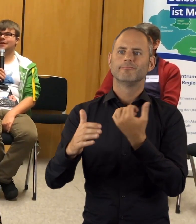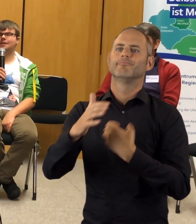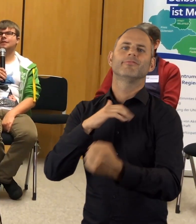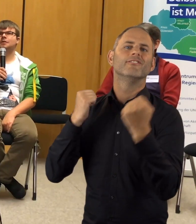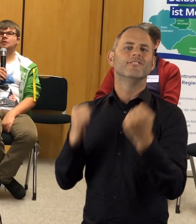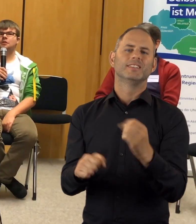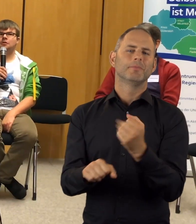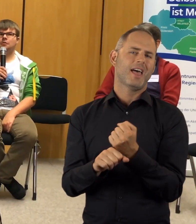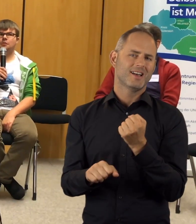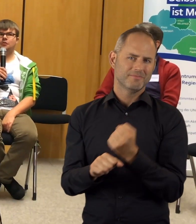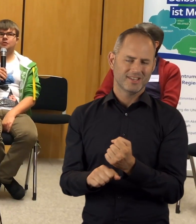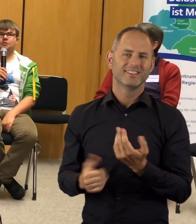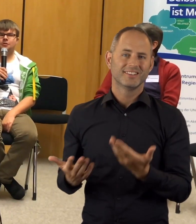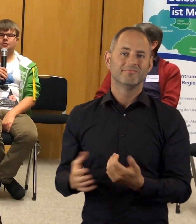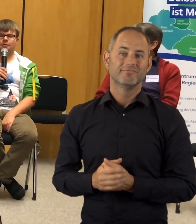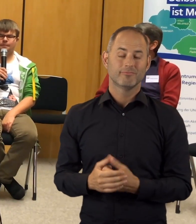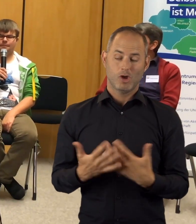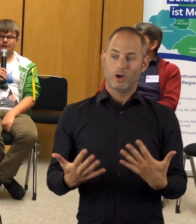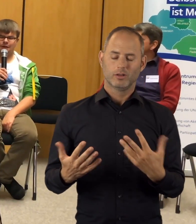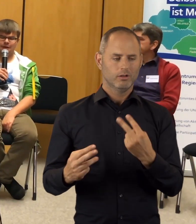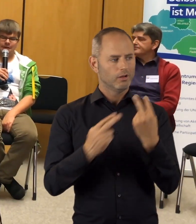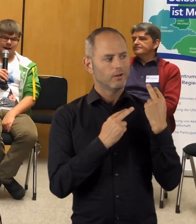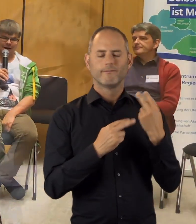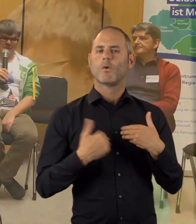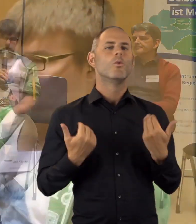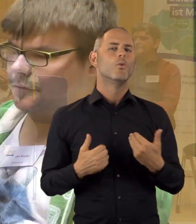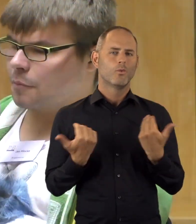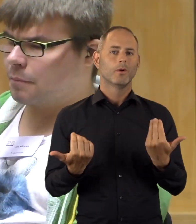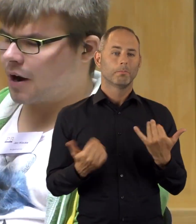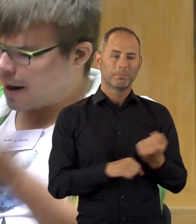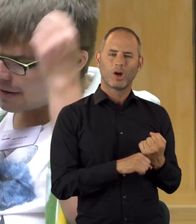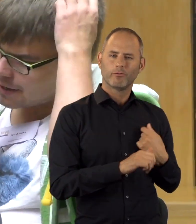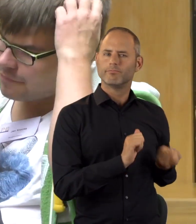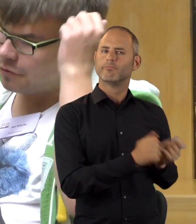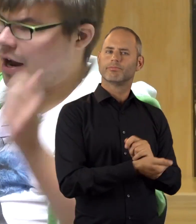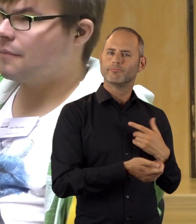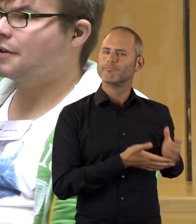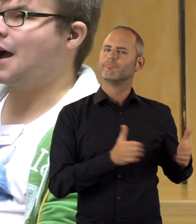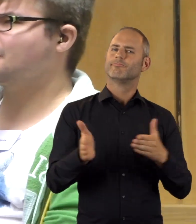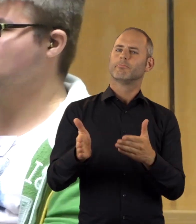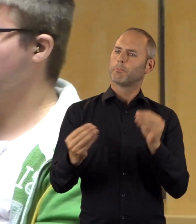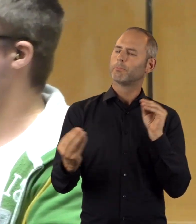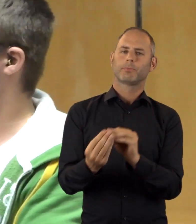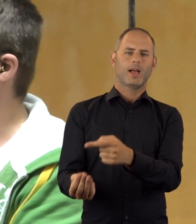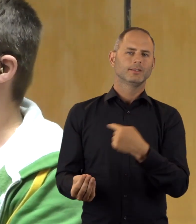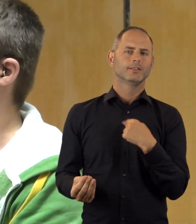blieb er dort als fester Mitarbeiter. Heute freut er sich darüber, dass er einen beruflichen Weg einschlagen konnte, der zu ihm passt.